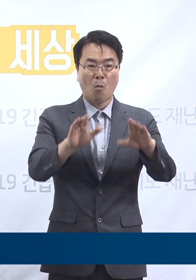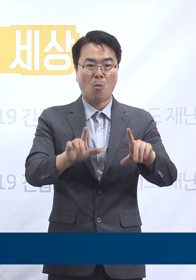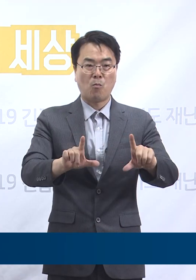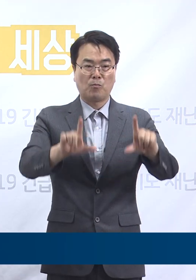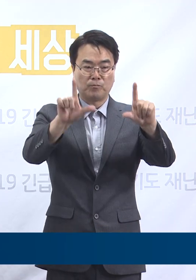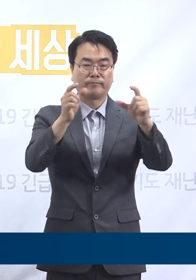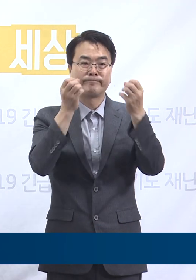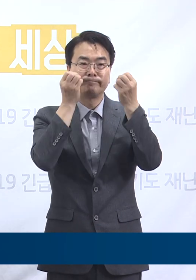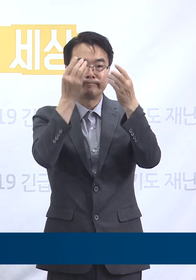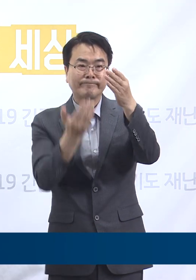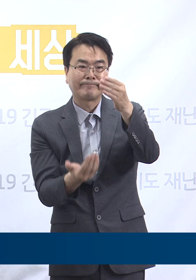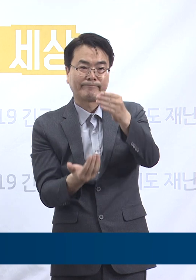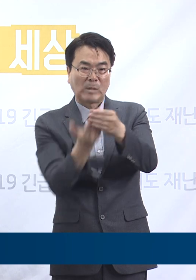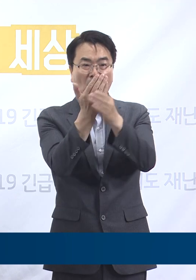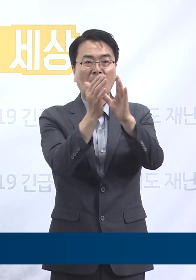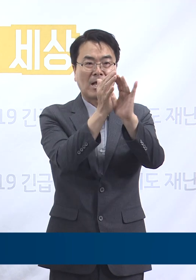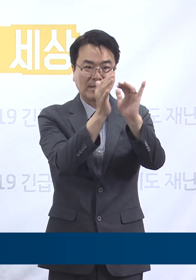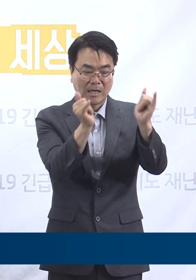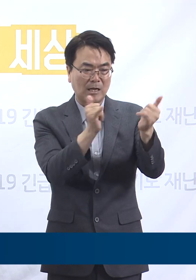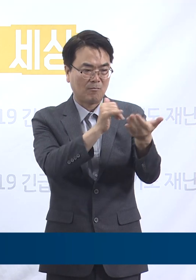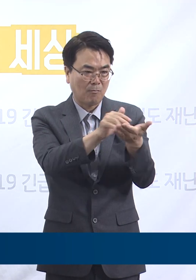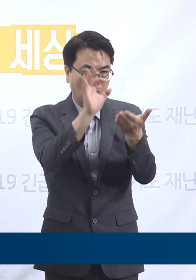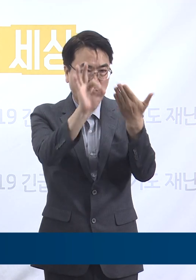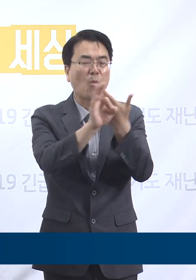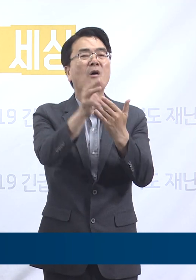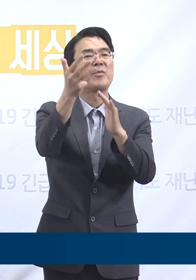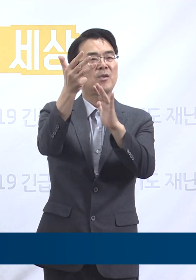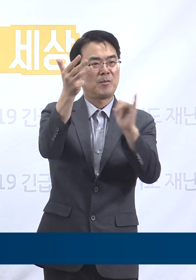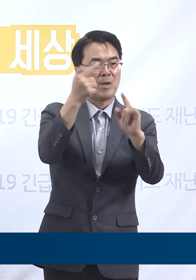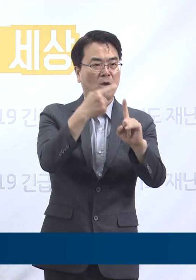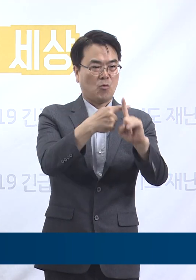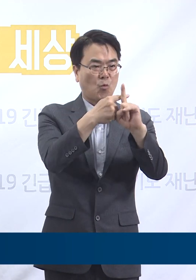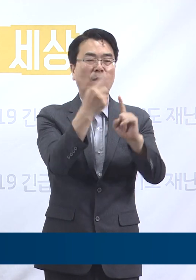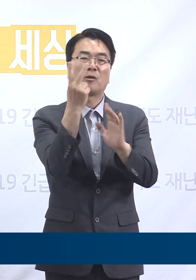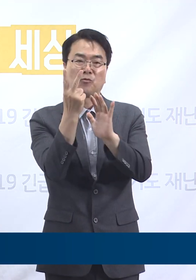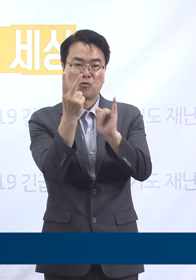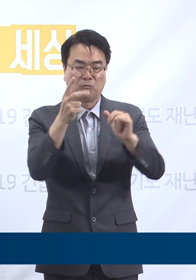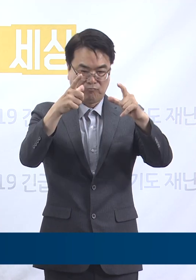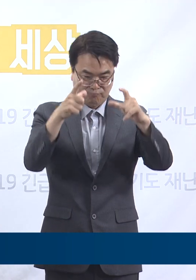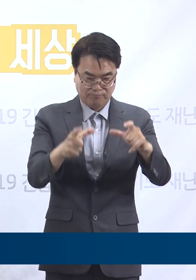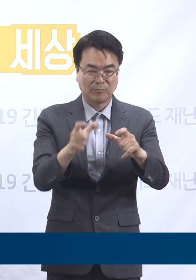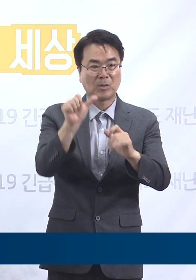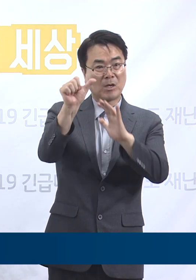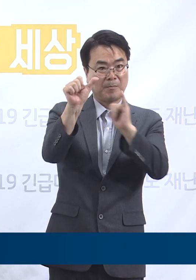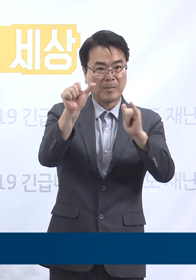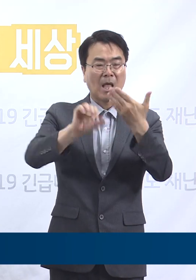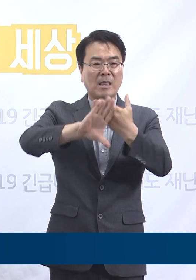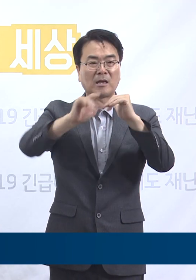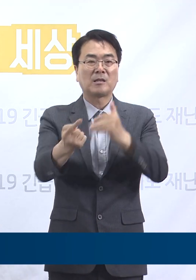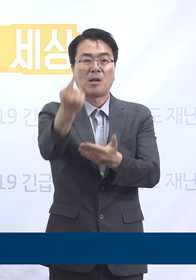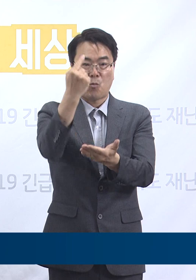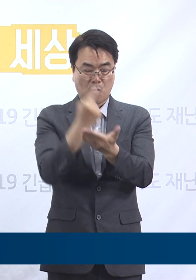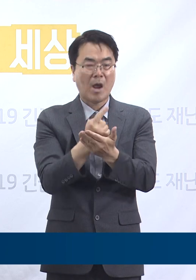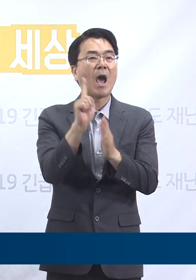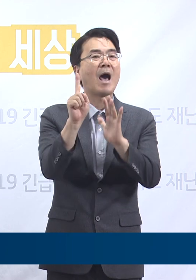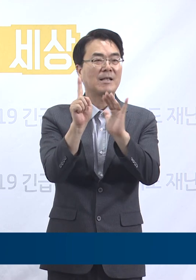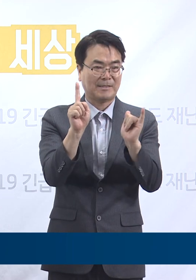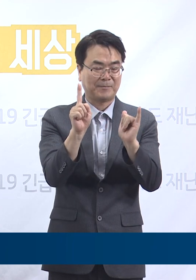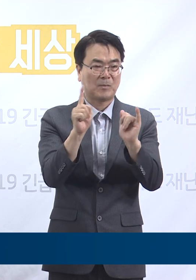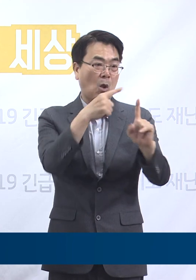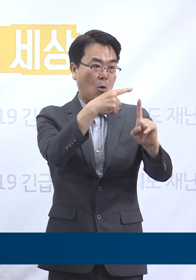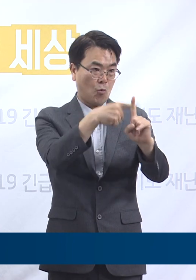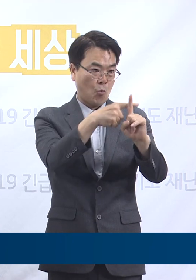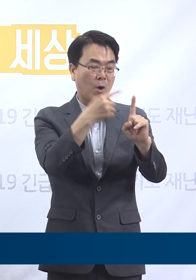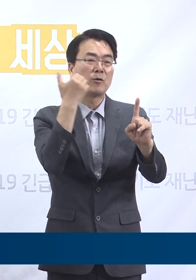발생한 신규 확진자는 총 8명입니다. 교회 관련 2명, 지역사회 감염 5명, 해외 유입 1명입니다. 교회